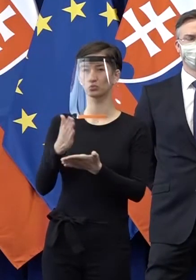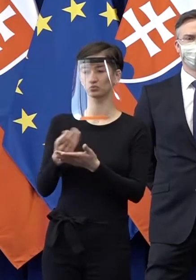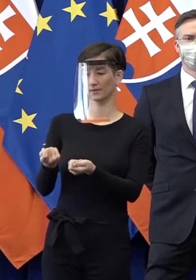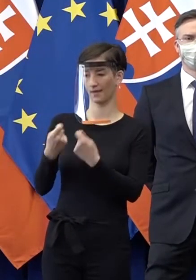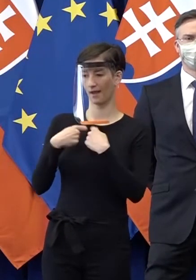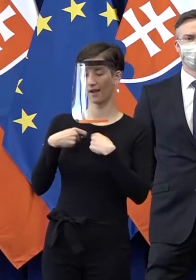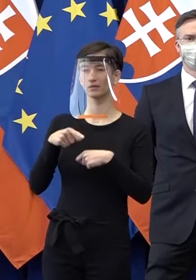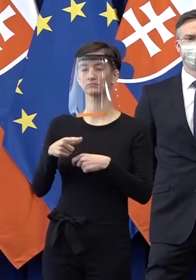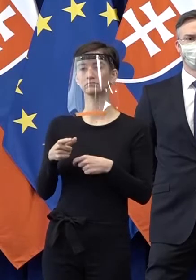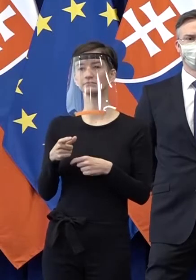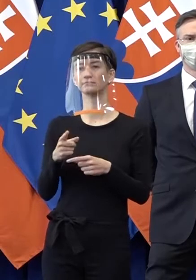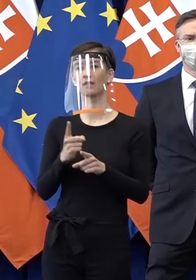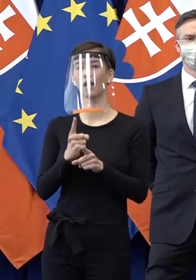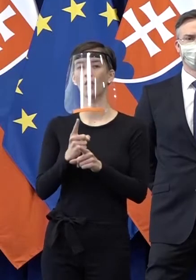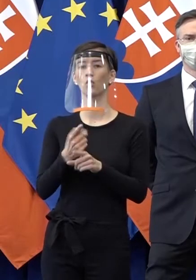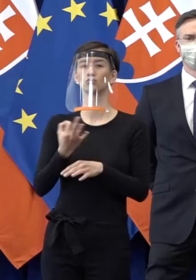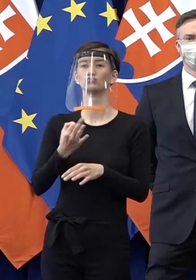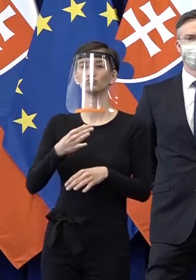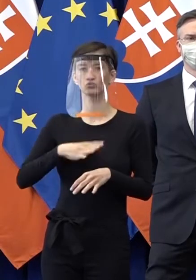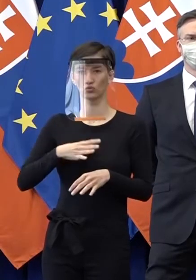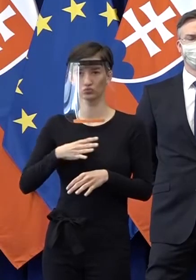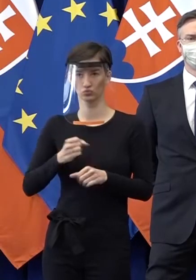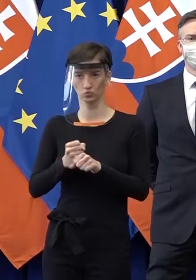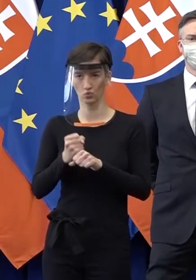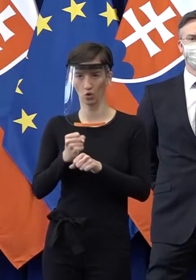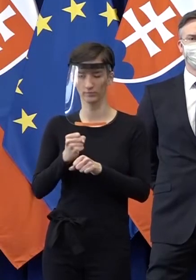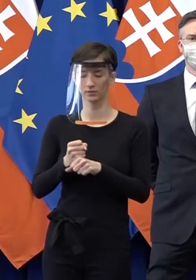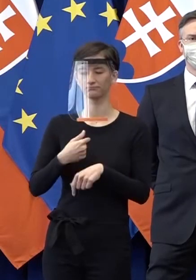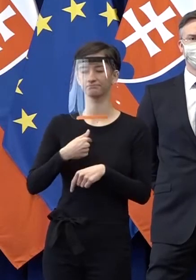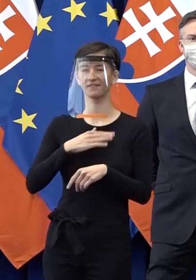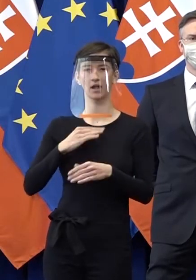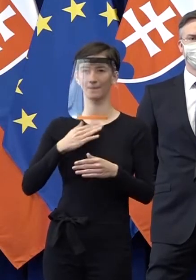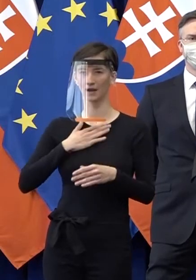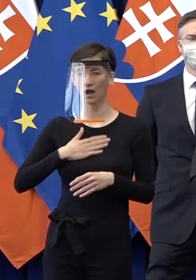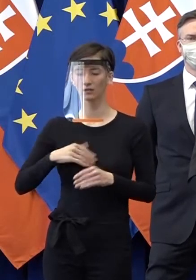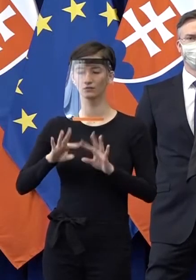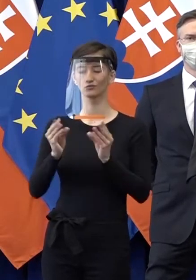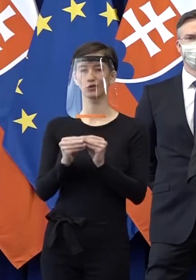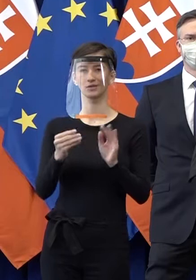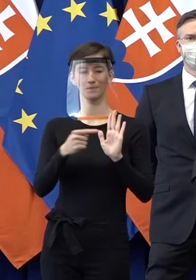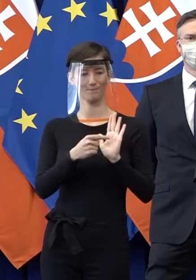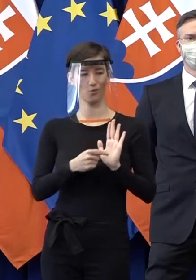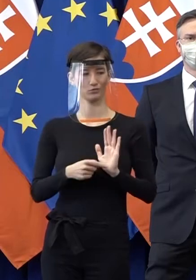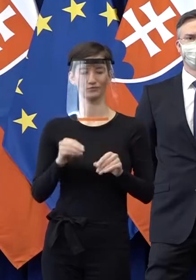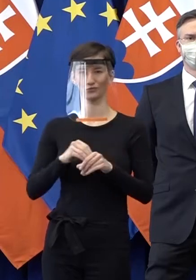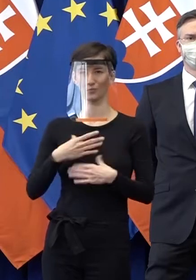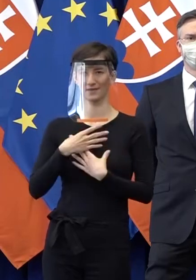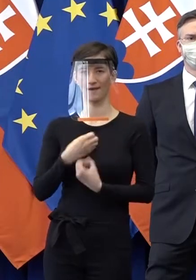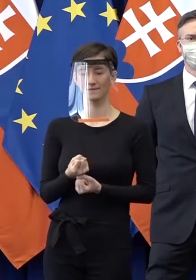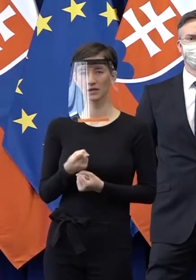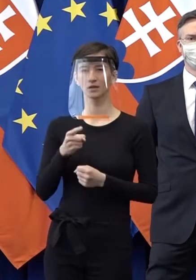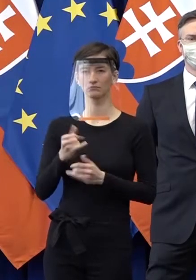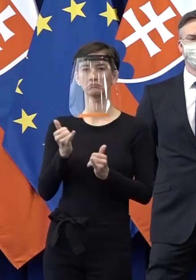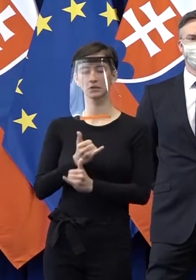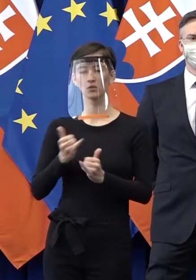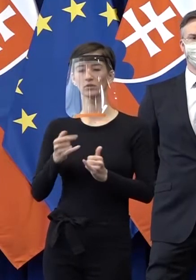nejaké svoje želania, čo ma veľmi potešilo, že všetky návrhy, všetky body tohto zoznamu sú